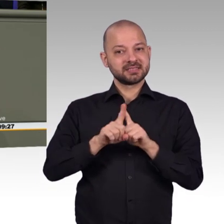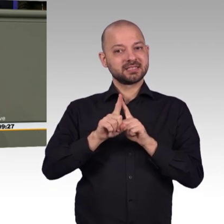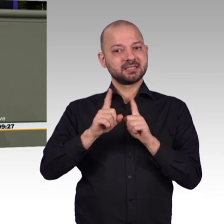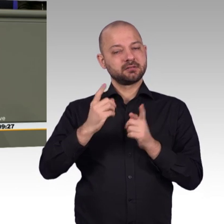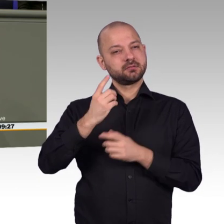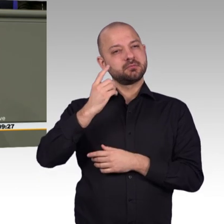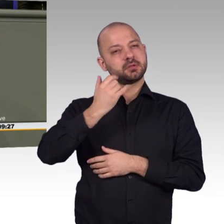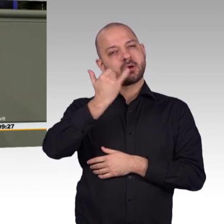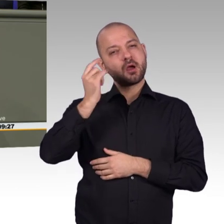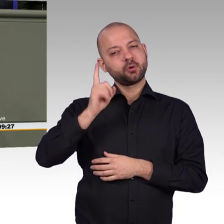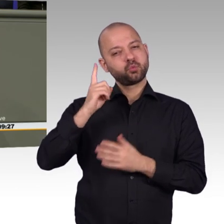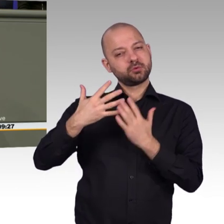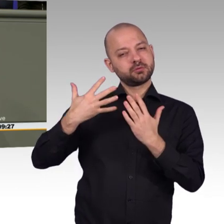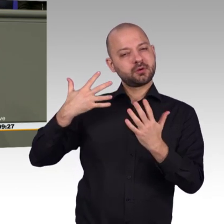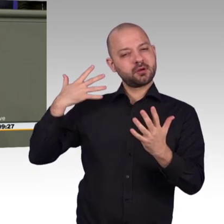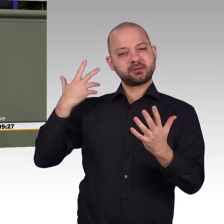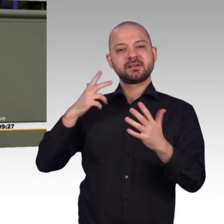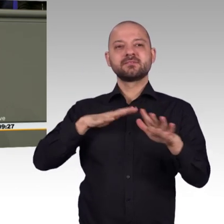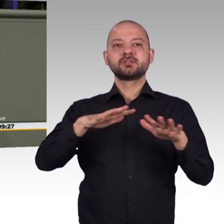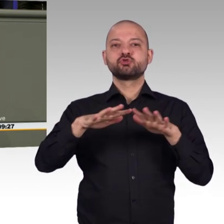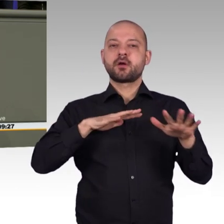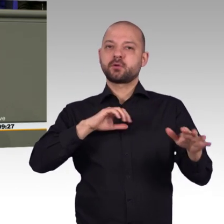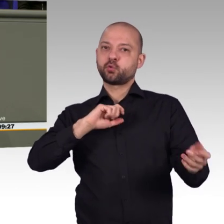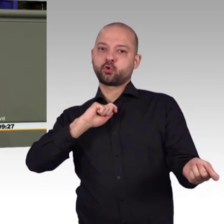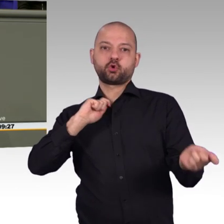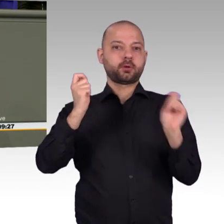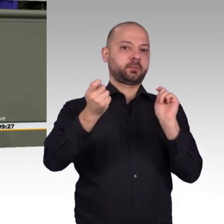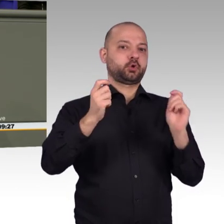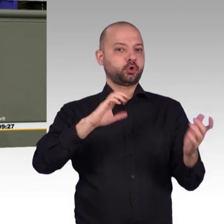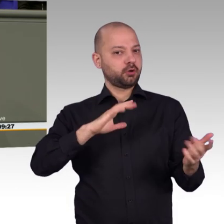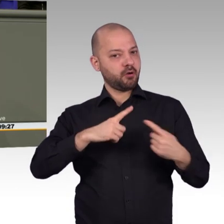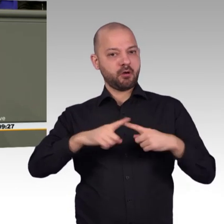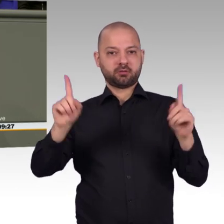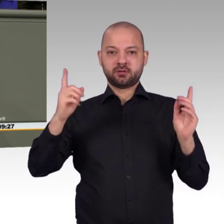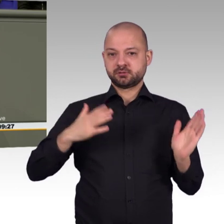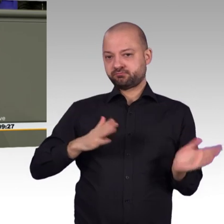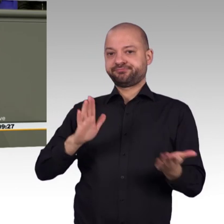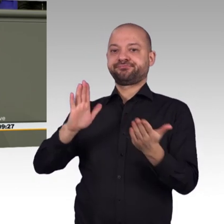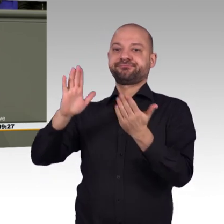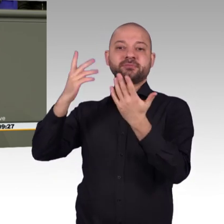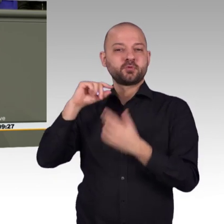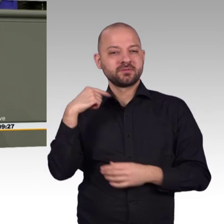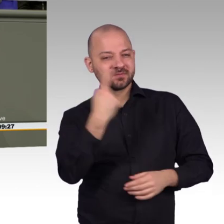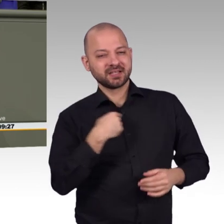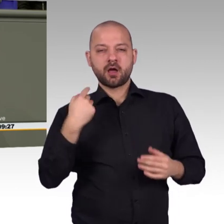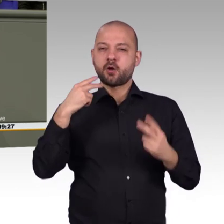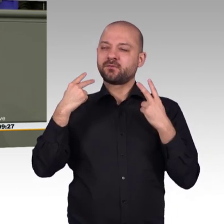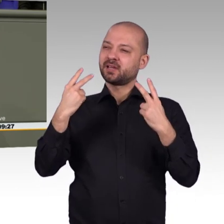Zukunft steuern kann. Was diese Bundesregierung jedoch vorgelegt hat, ist nicht einmal die Simulation einer gemeinsamen Strategie,